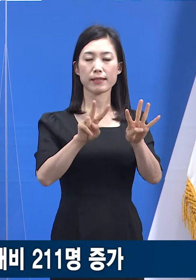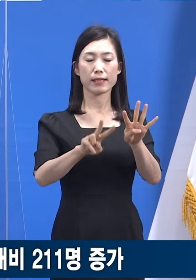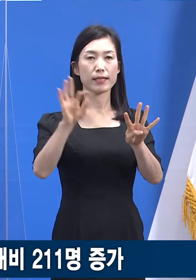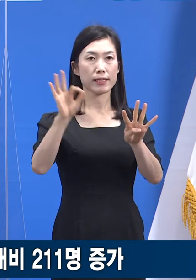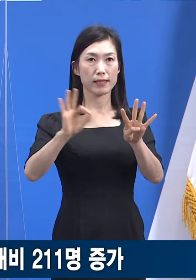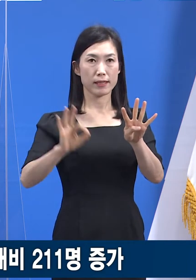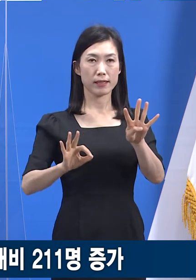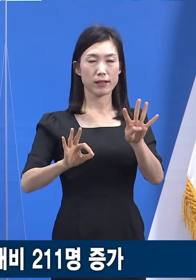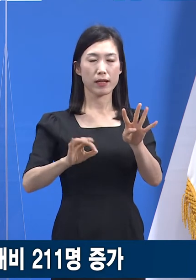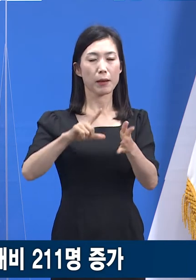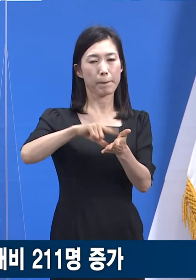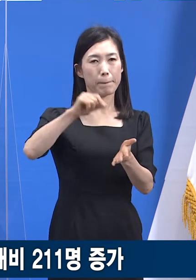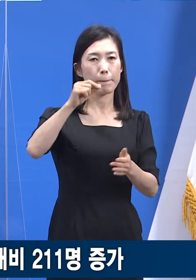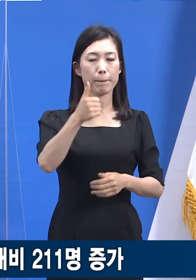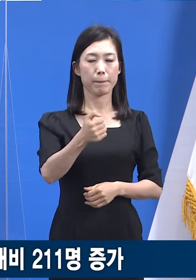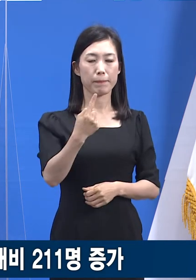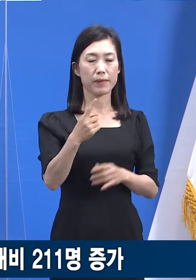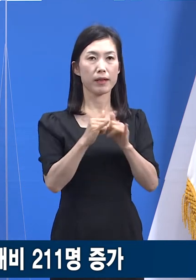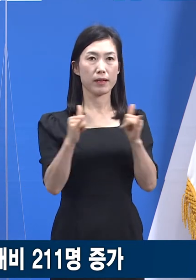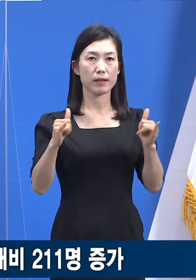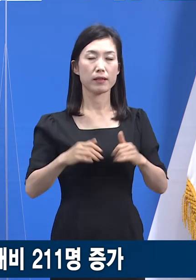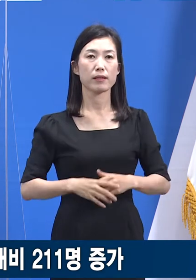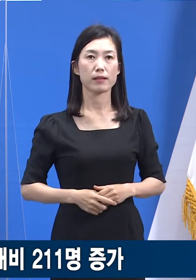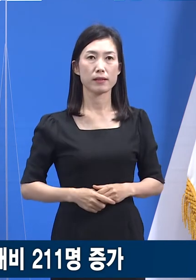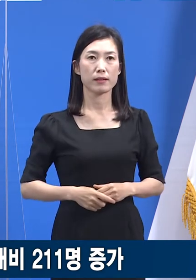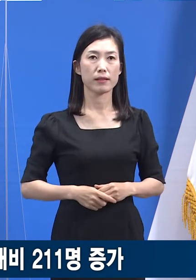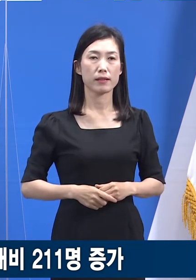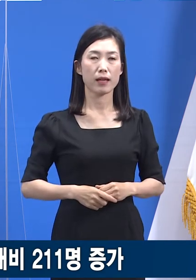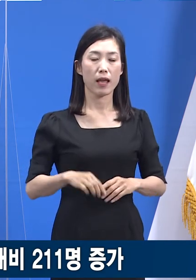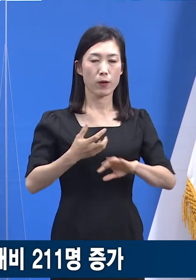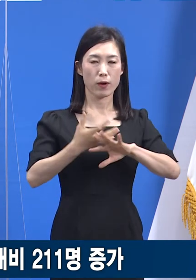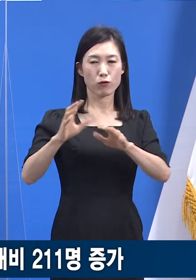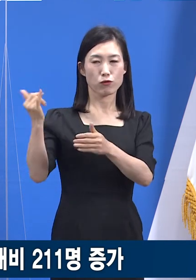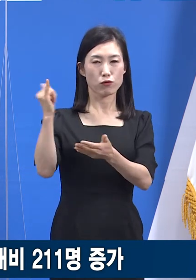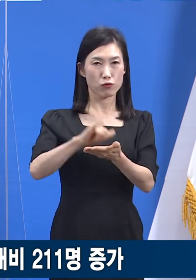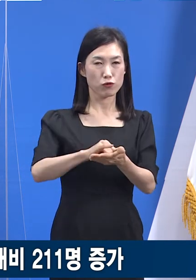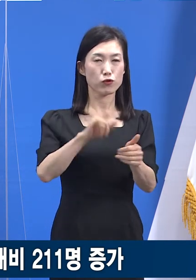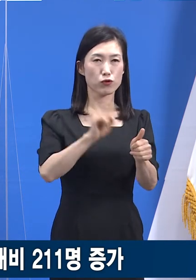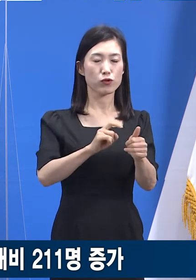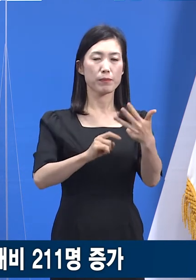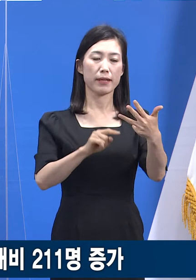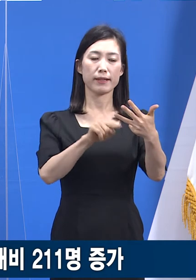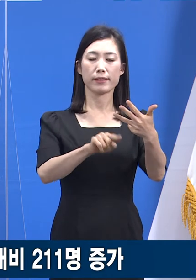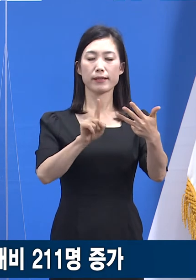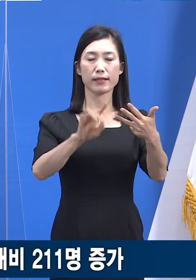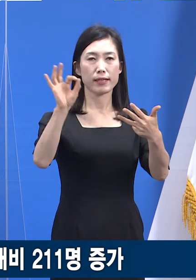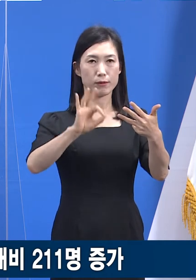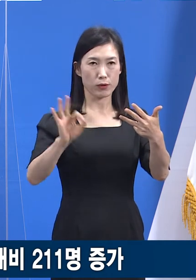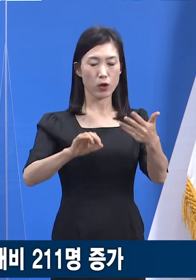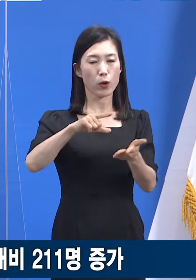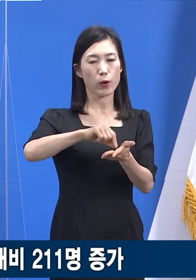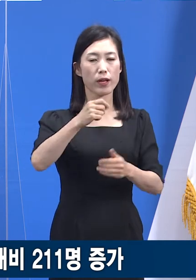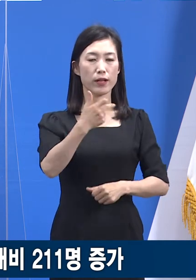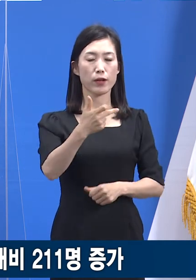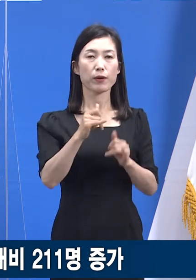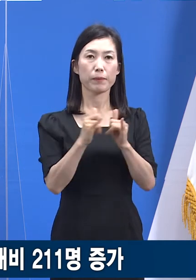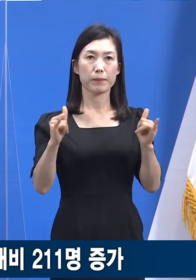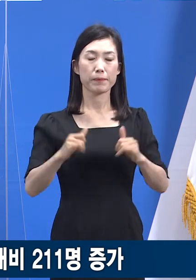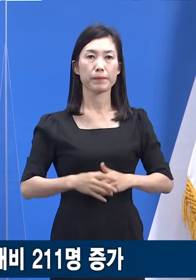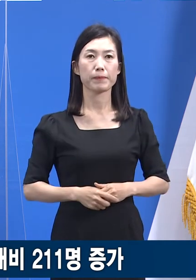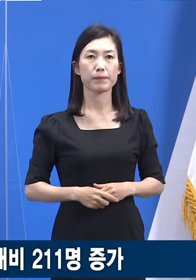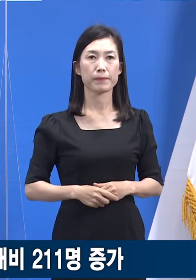%인 51명입니다. 외국인 확진자는 8.1%인 17명입니다.